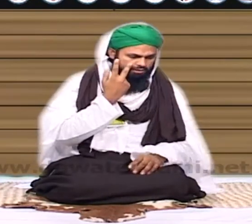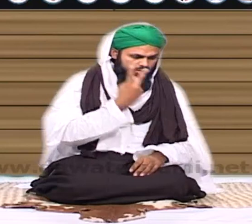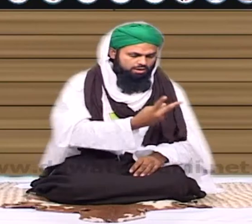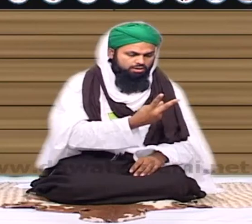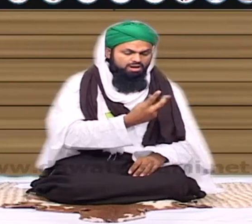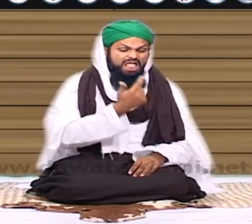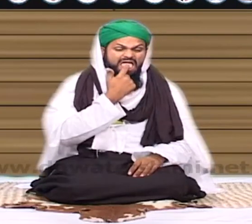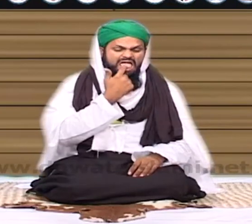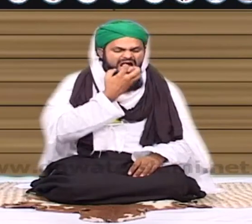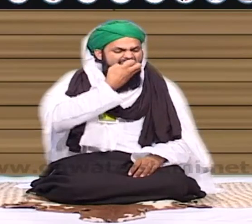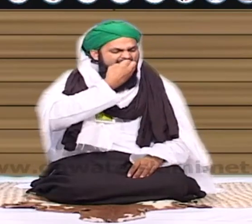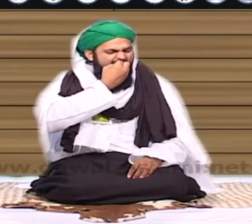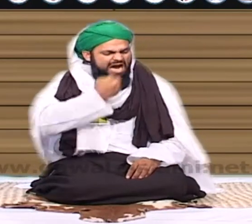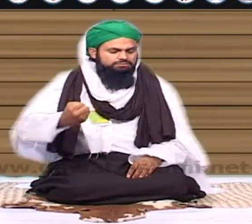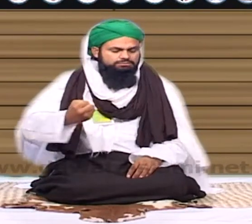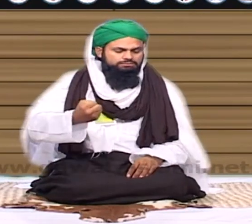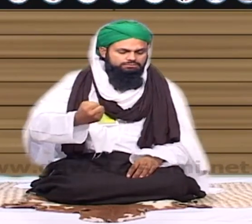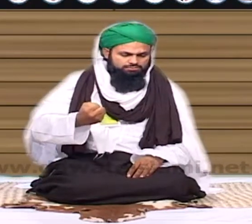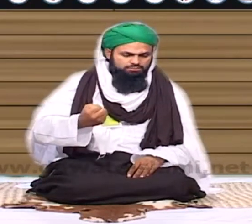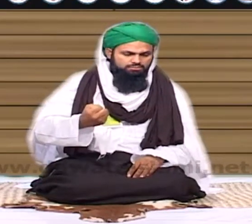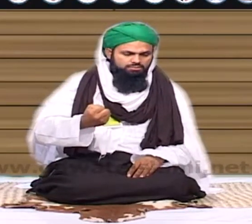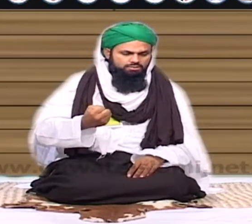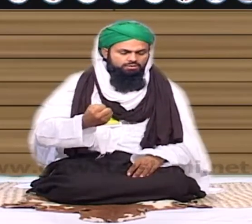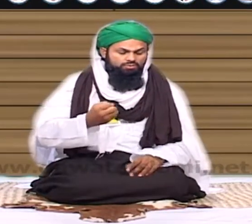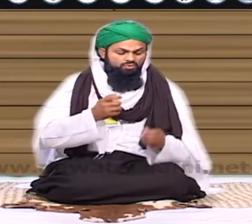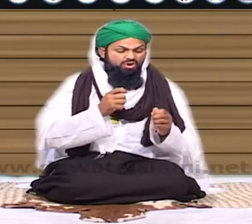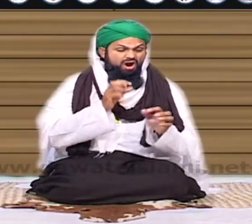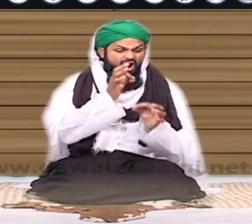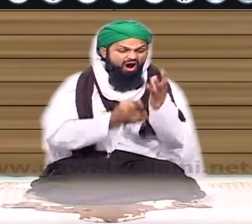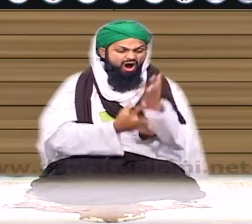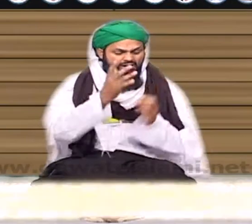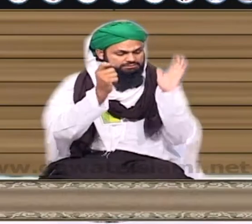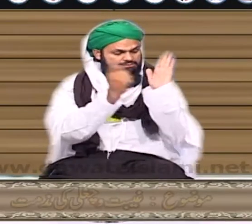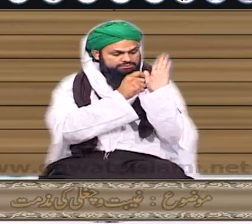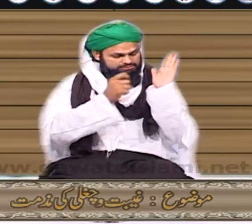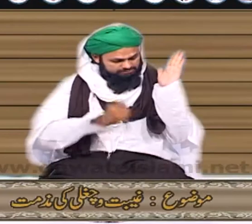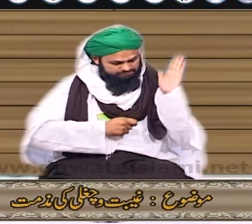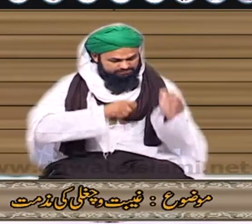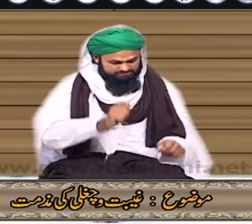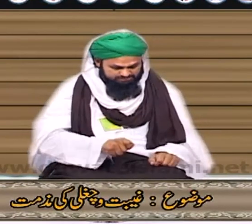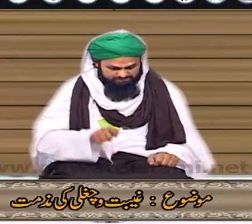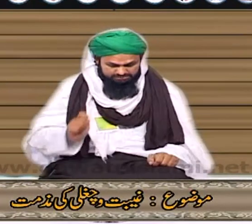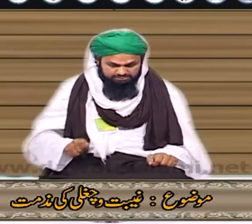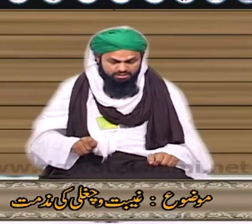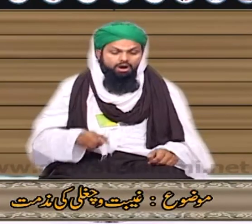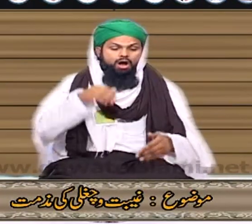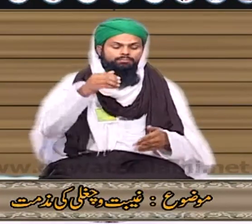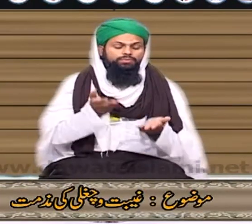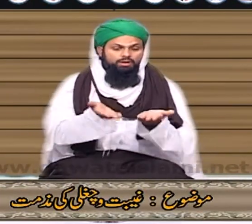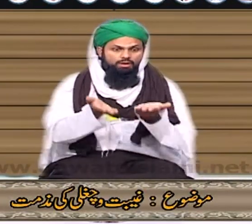کہ اس کی زبان گدی سے کھیج لی گئی ہے اور آج کی میکوں سے وہ جکڑا ہو گئی ہے اور آخرت کا عذاب تو نہیں بھاقی ہے